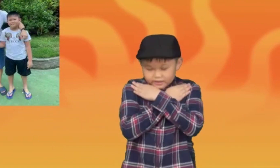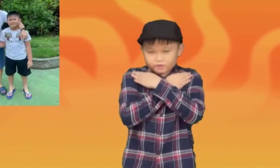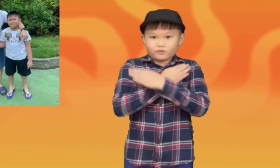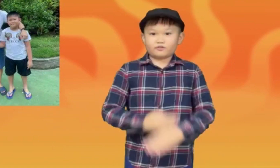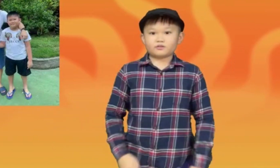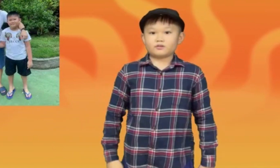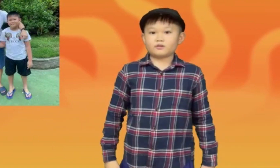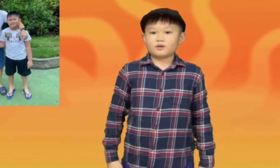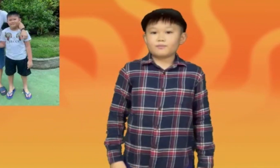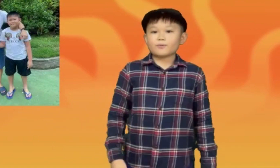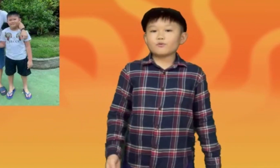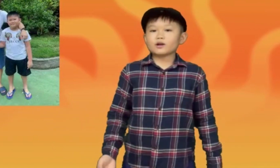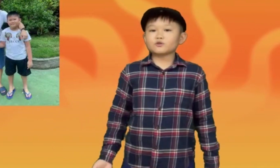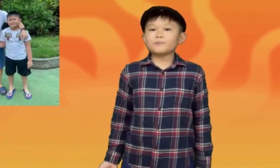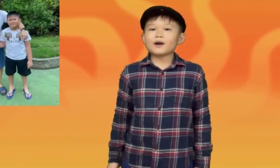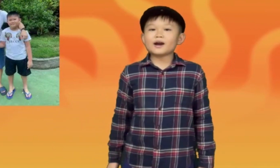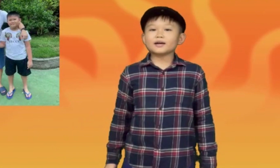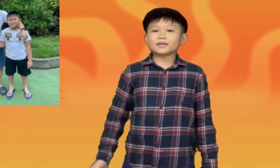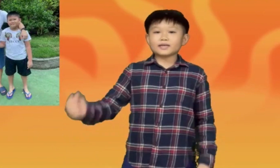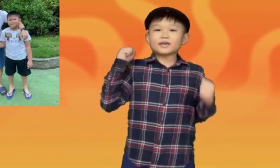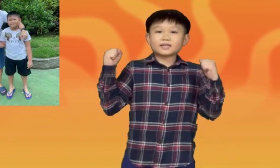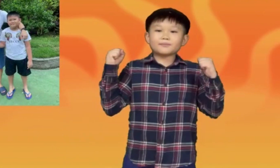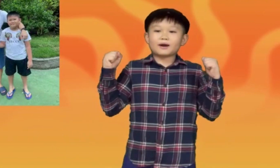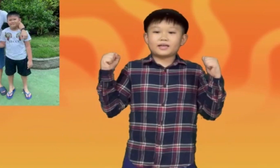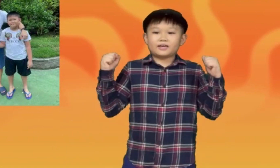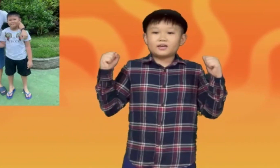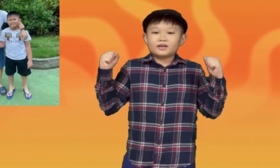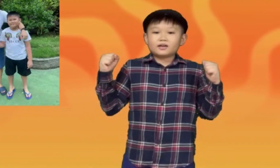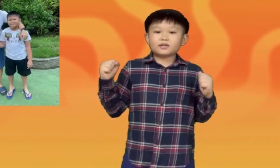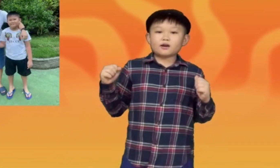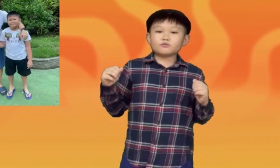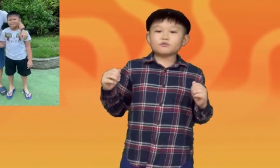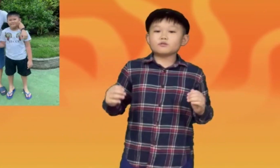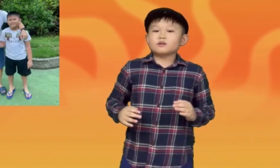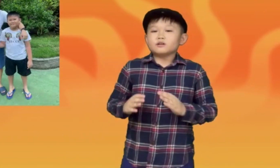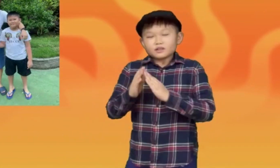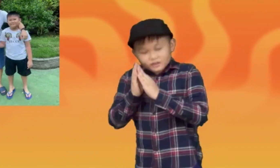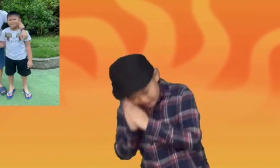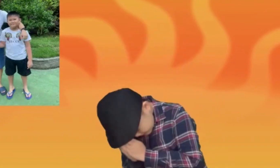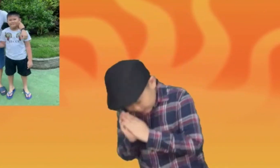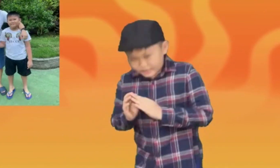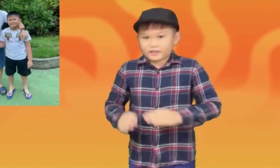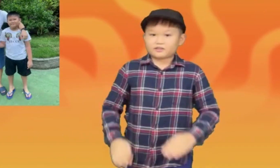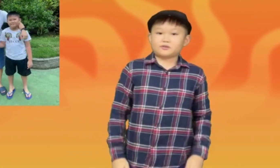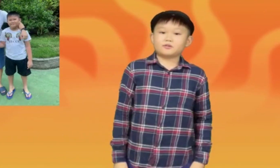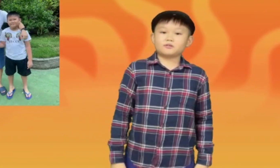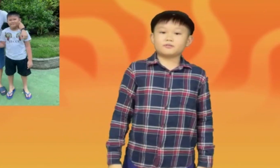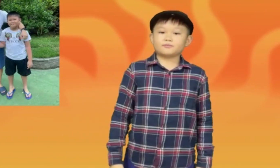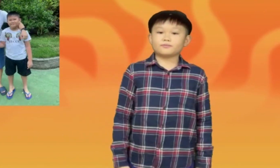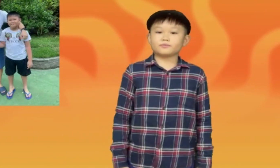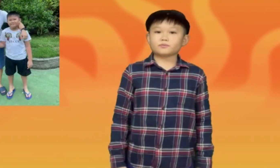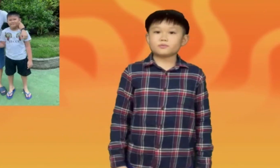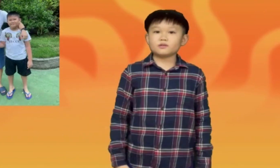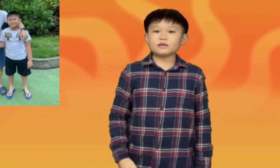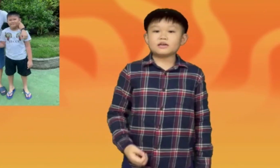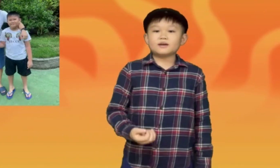melindungiku Membuatku bangkit kembali ketika aku terjatuh